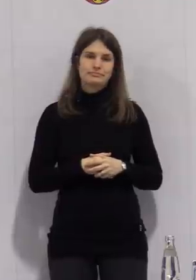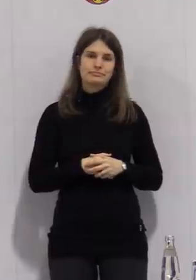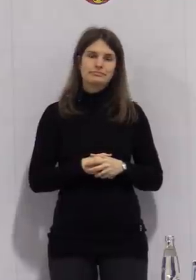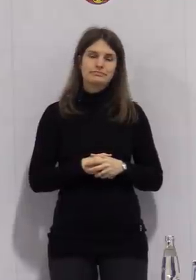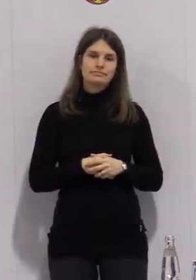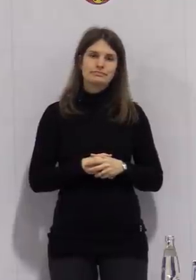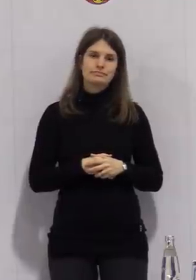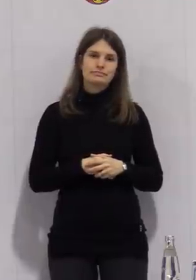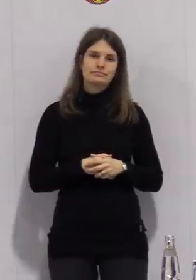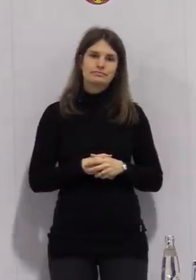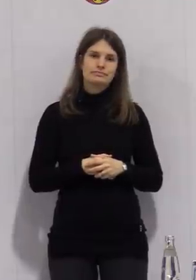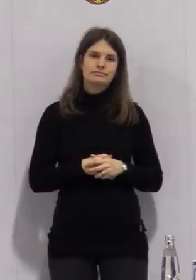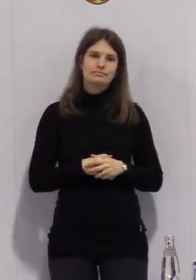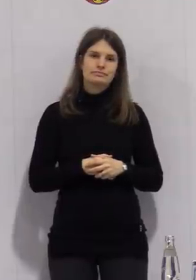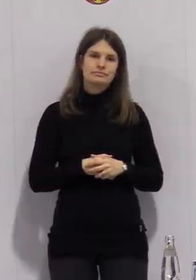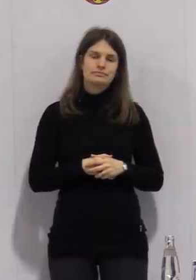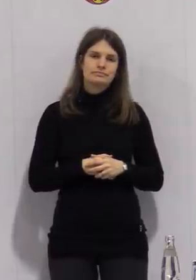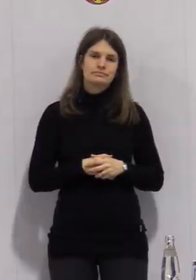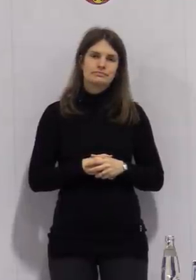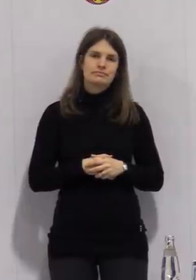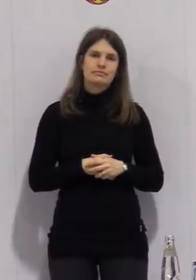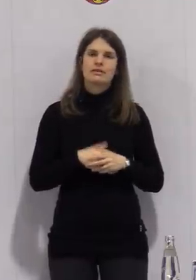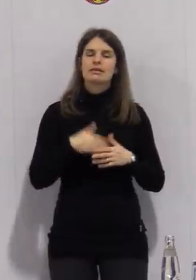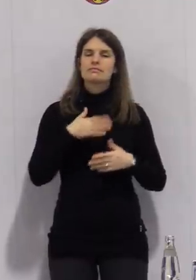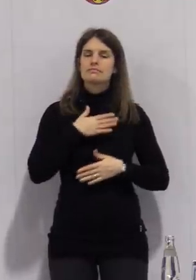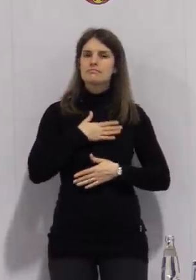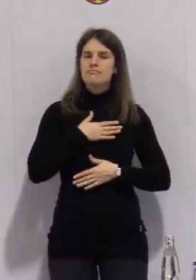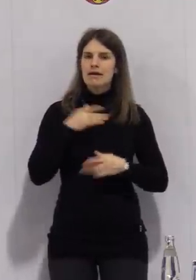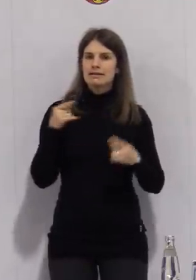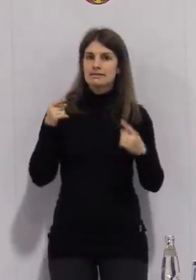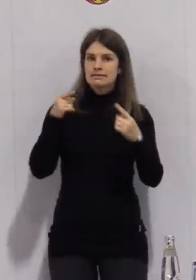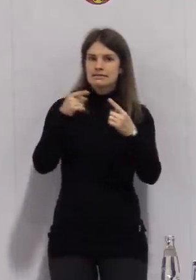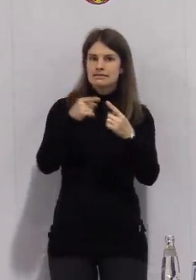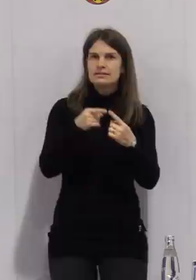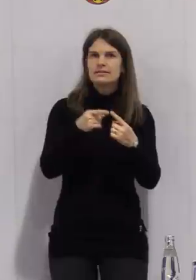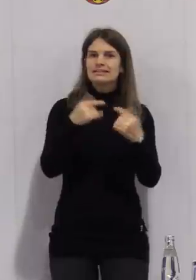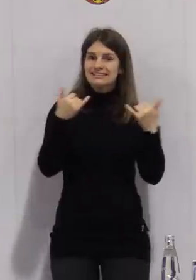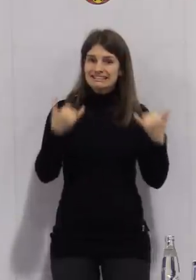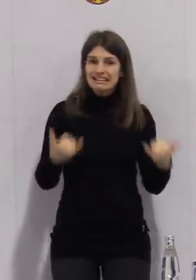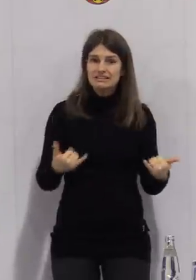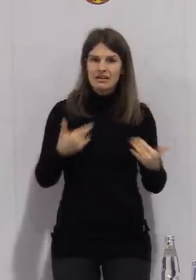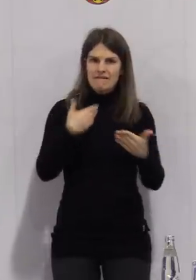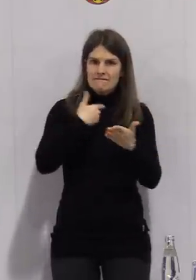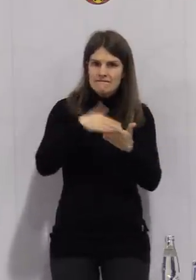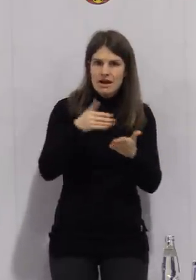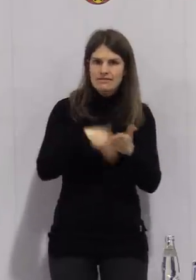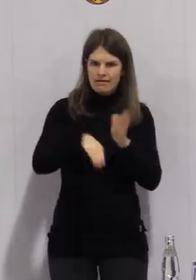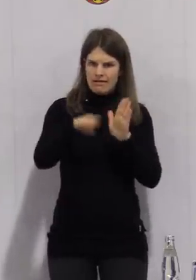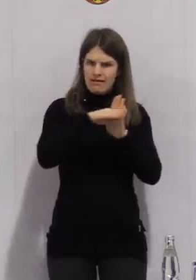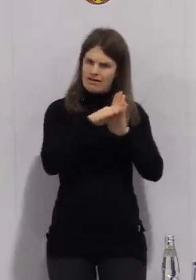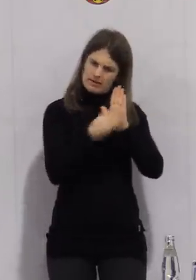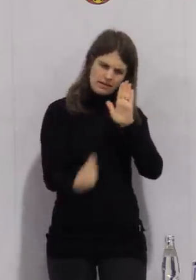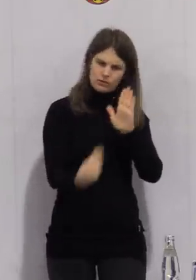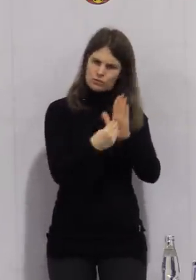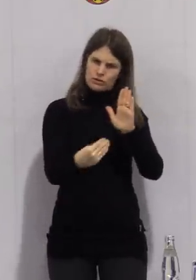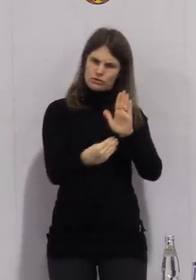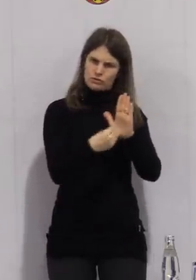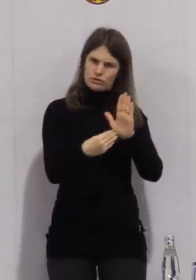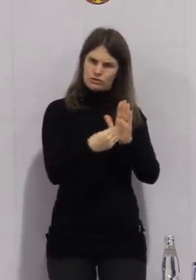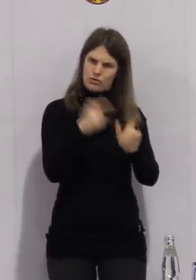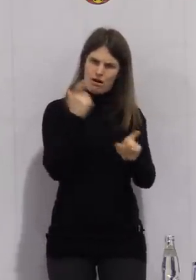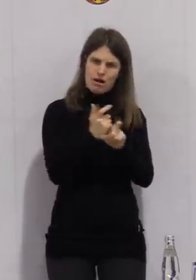Meint sie, ist es nicht, die Bevölkerung durch weitere Verschärfungen noch weiter zu erschöpfen, sondern